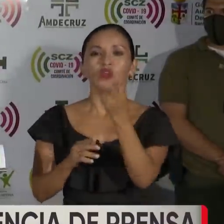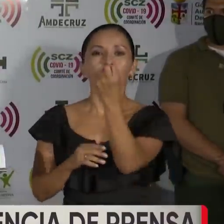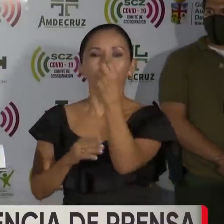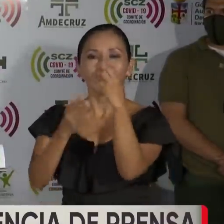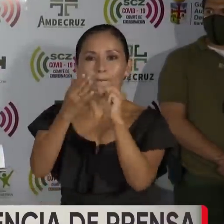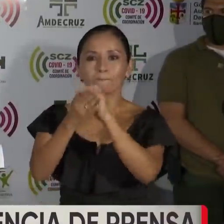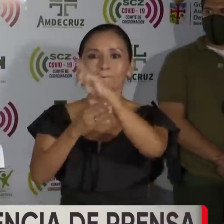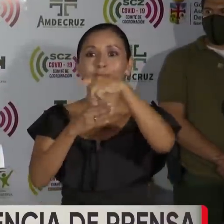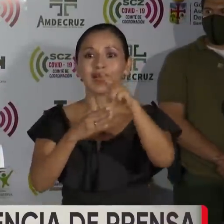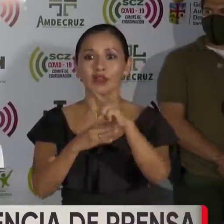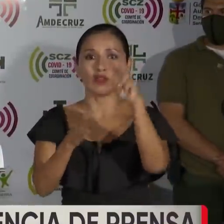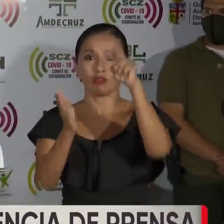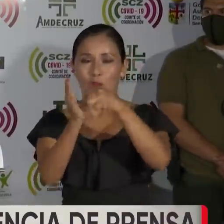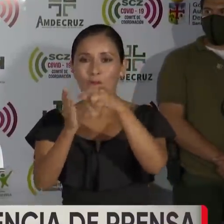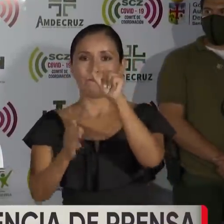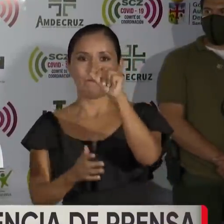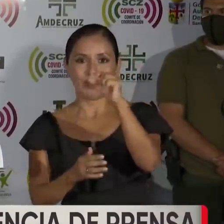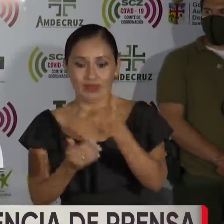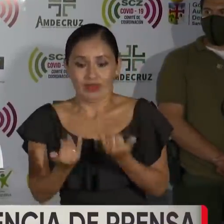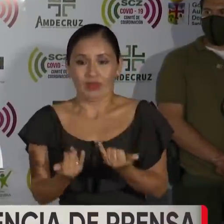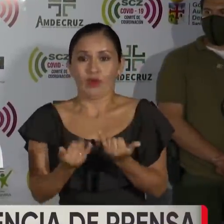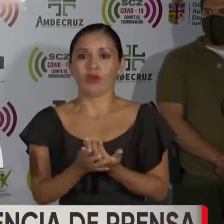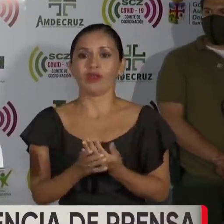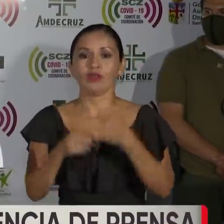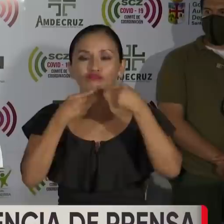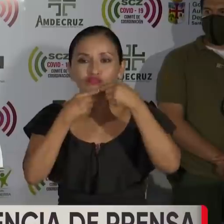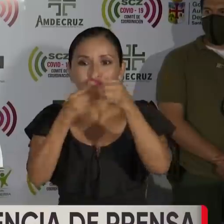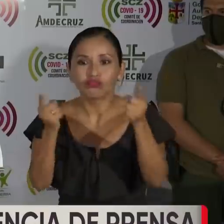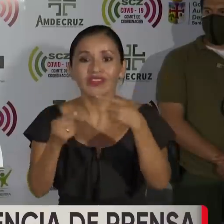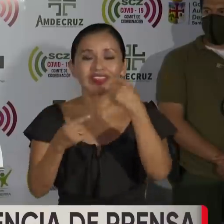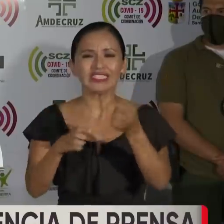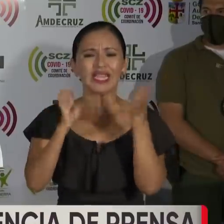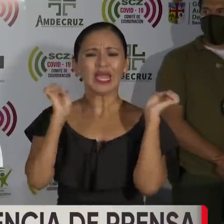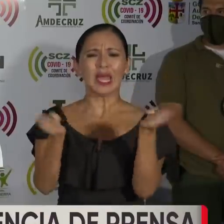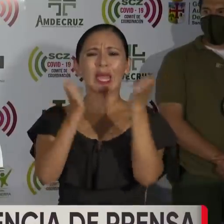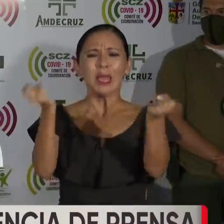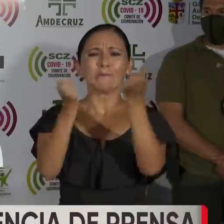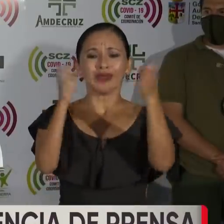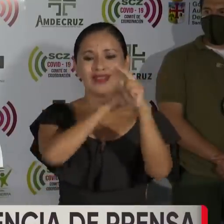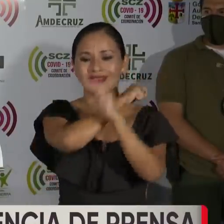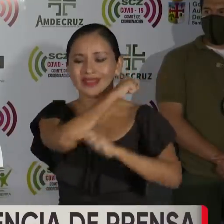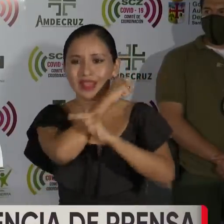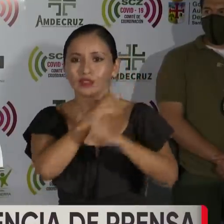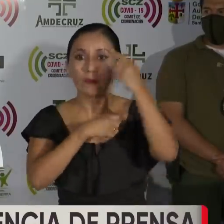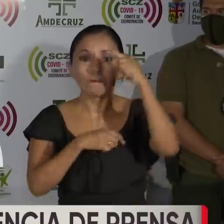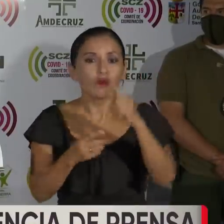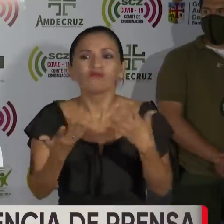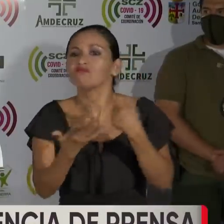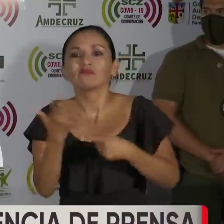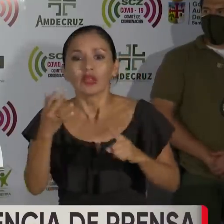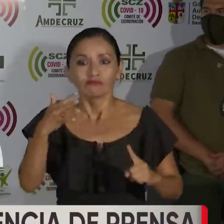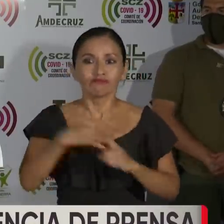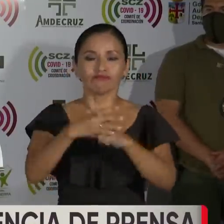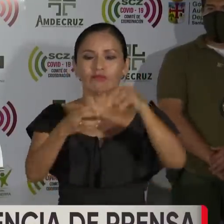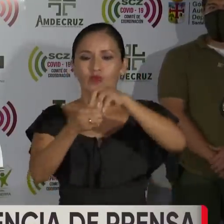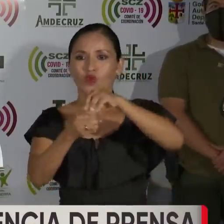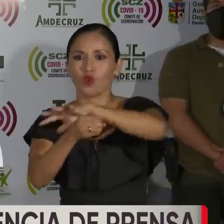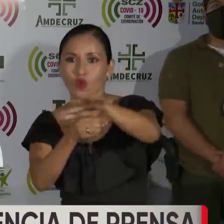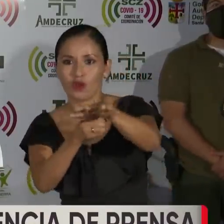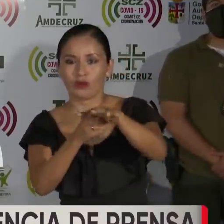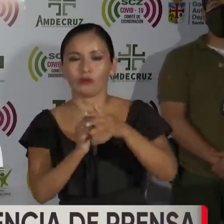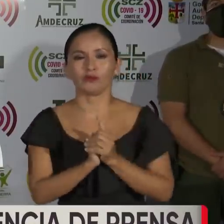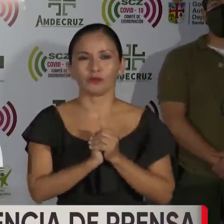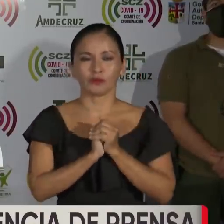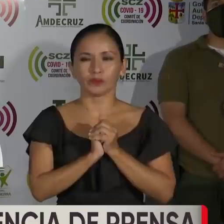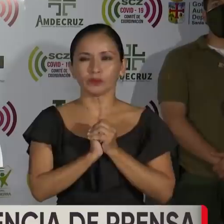12 de marzo del 2020, declara situación de emergencia nacional por la presencia del brote del coronavirus.